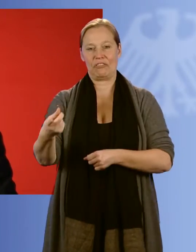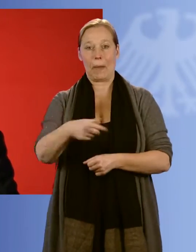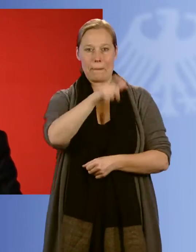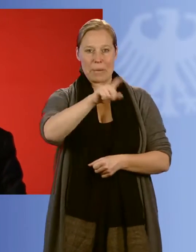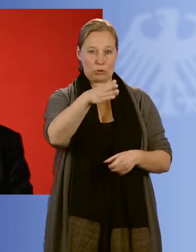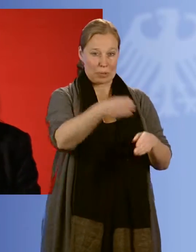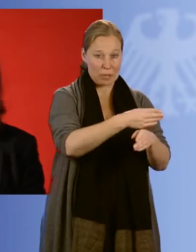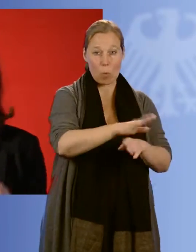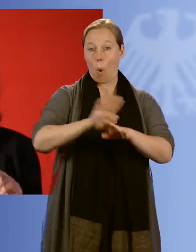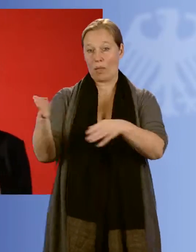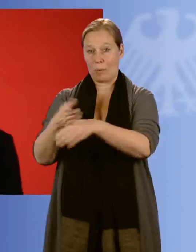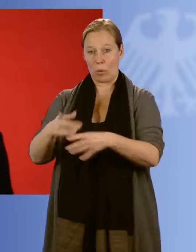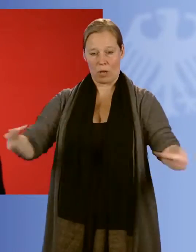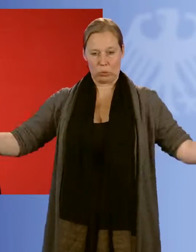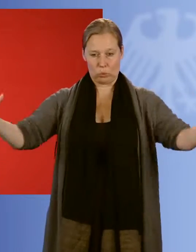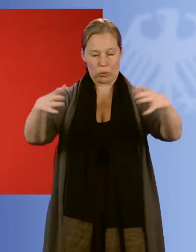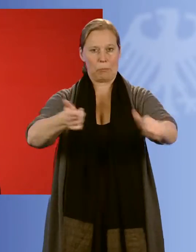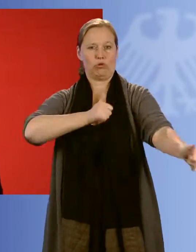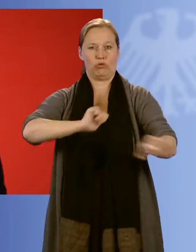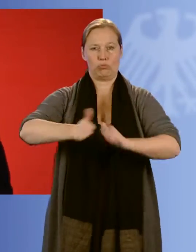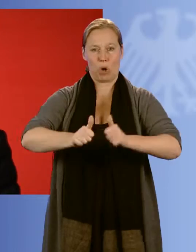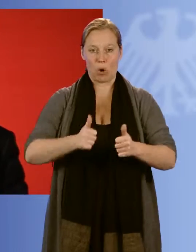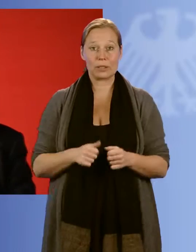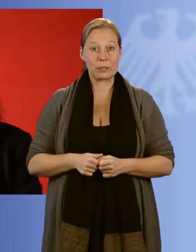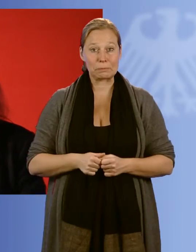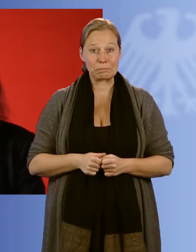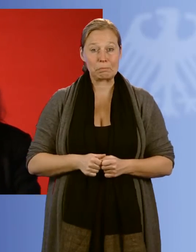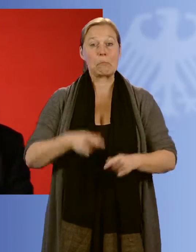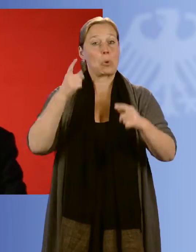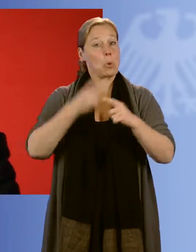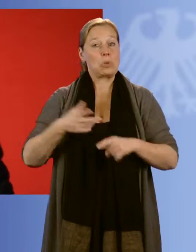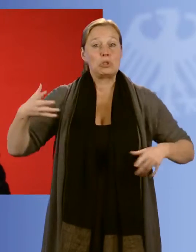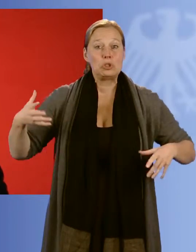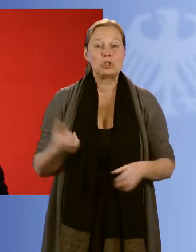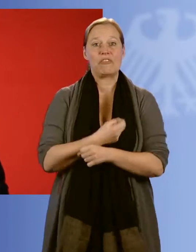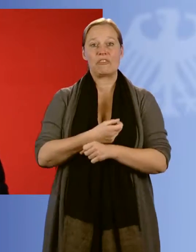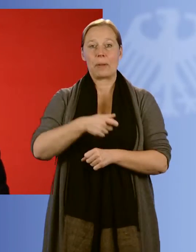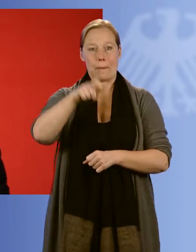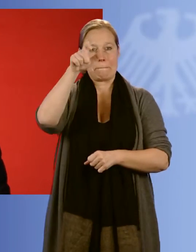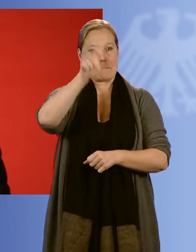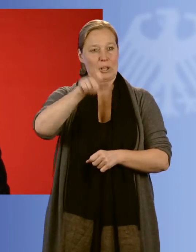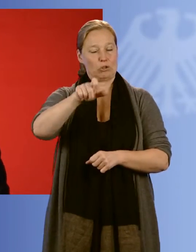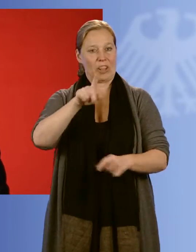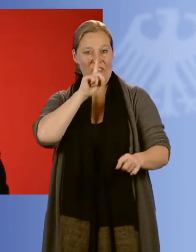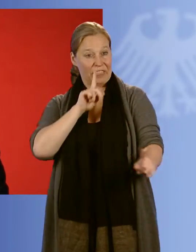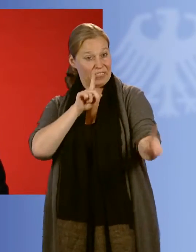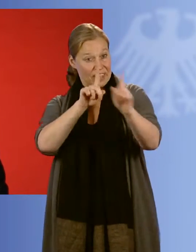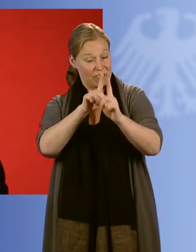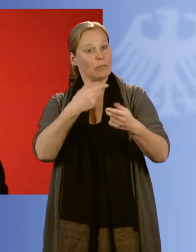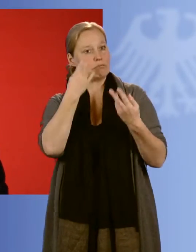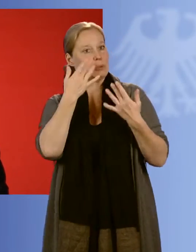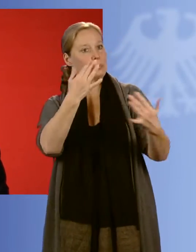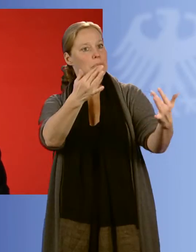Menschen mit und ohne Behinderung zusammenzubringen, Sie haben den Menschen, denen Sie begegnen, stark gemacht und